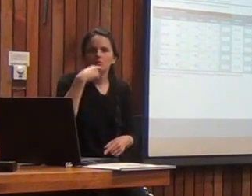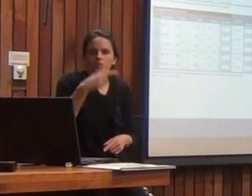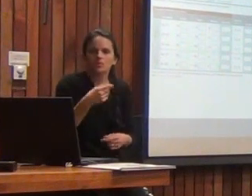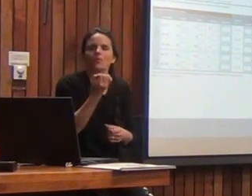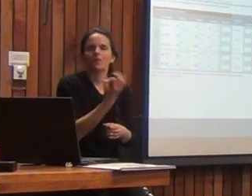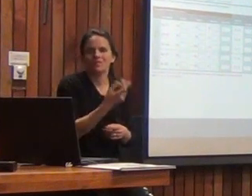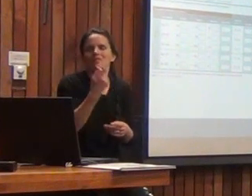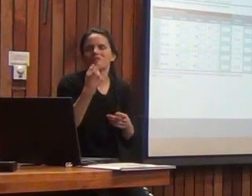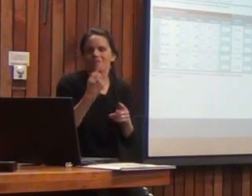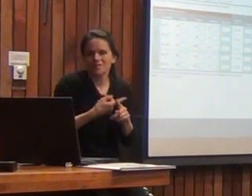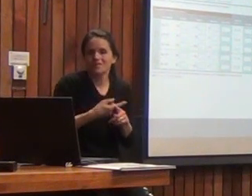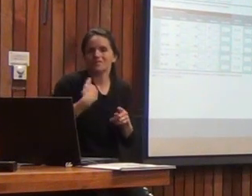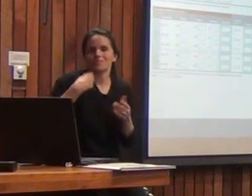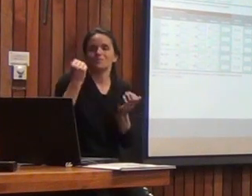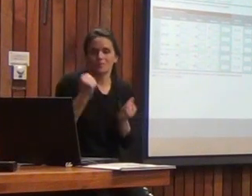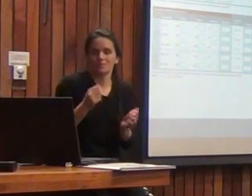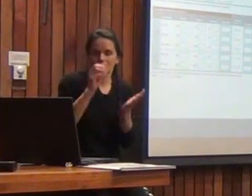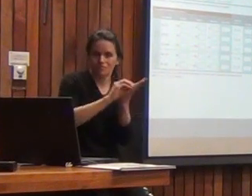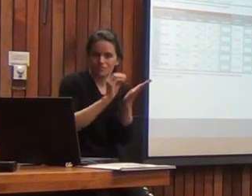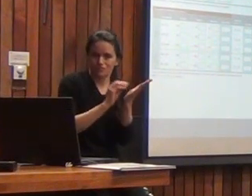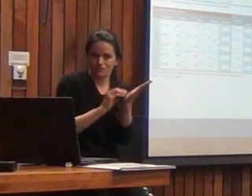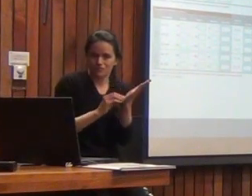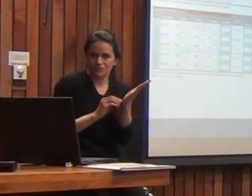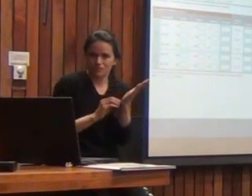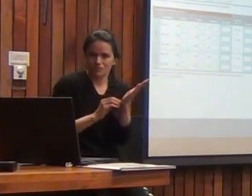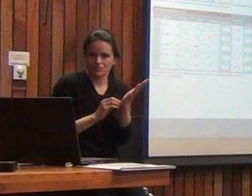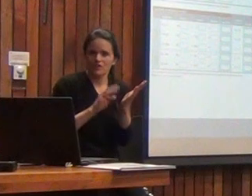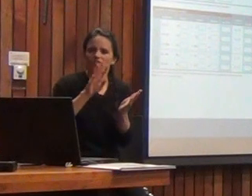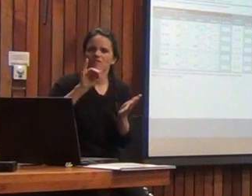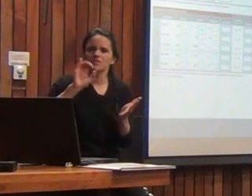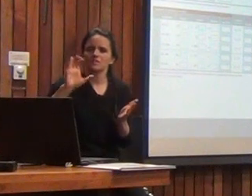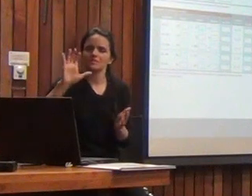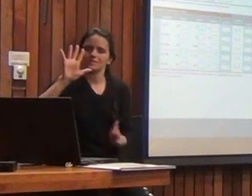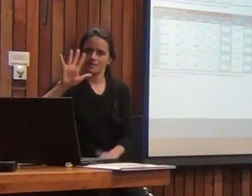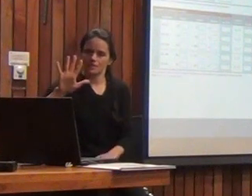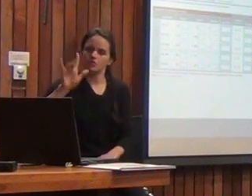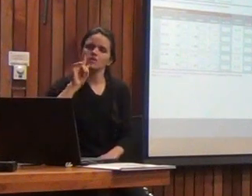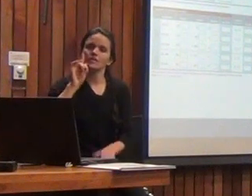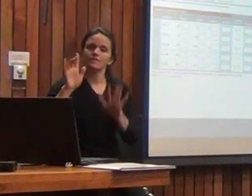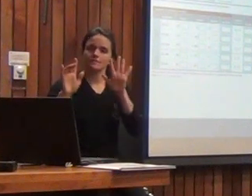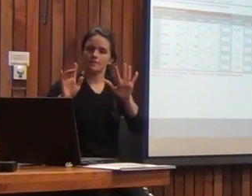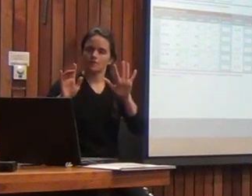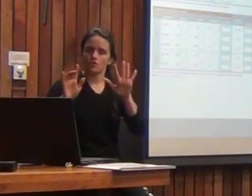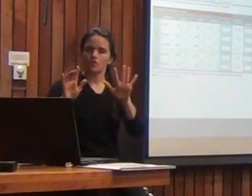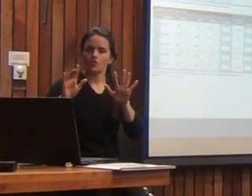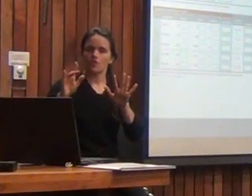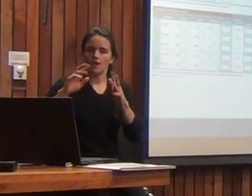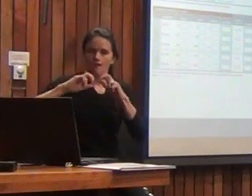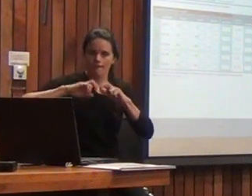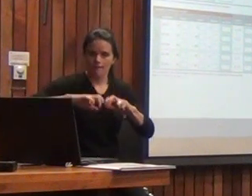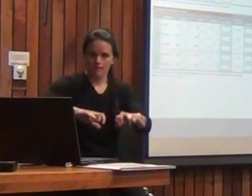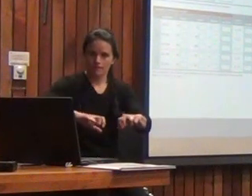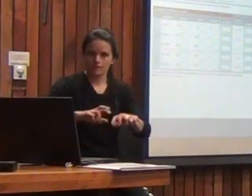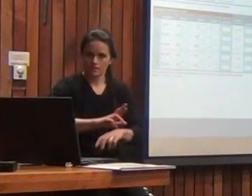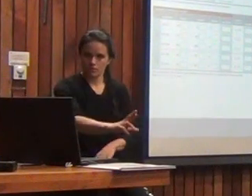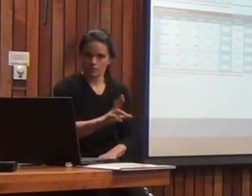fíjense que el BISC5 tiene cinco páginas para analizar los resultados